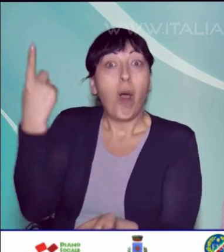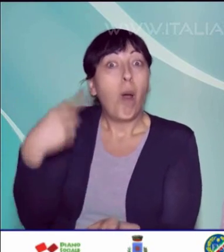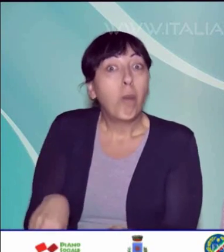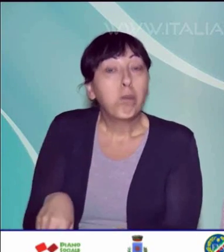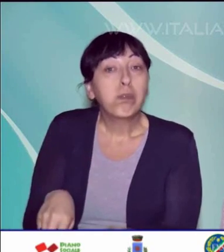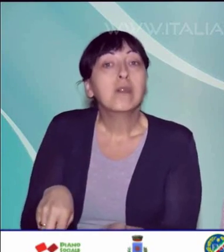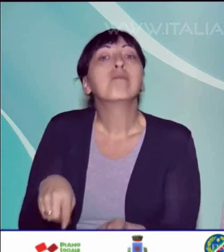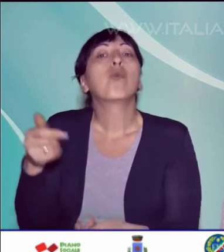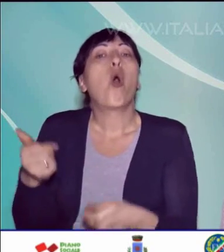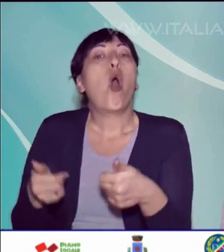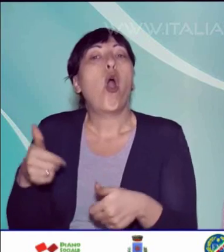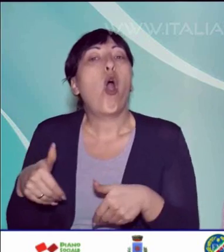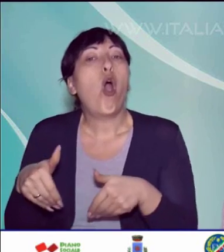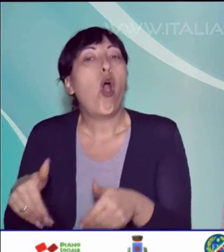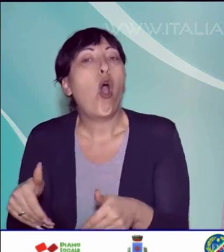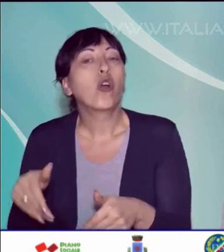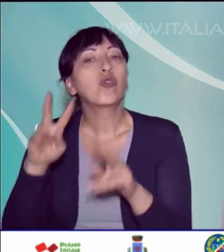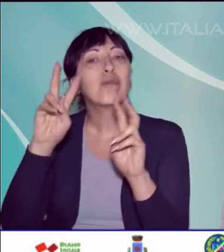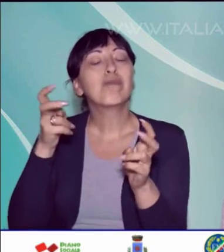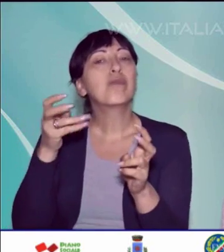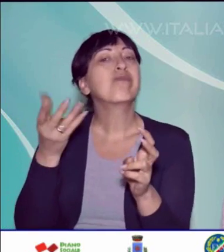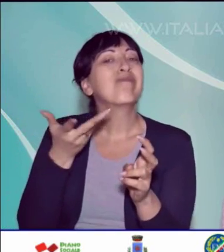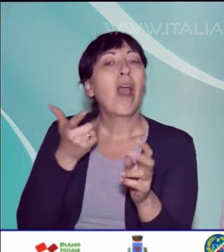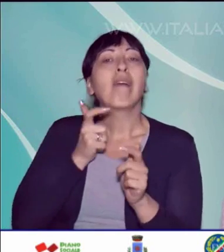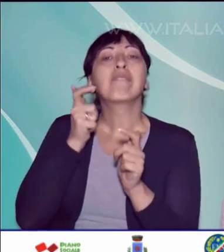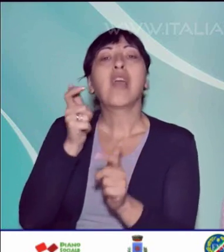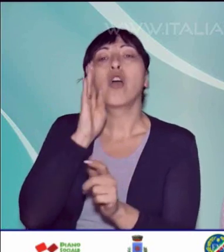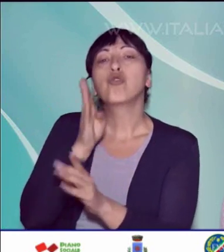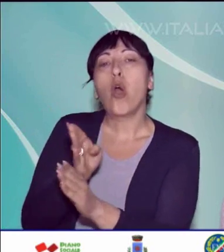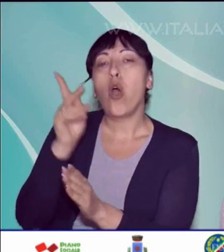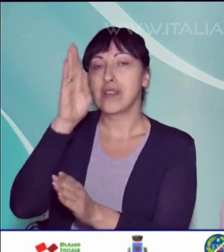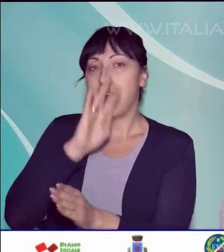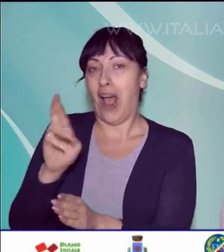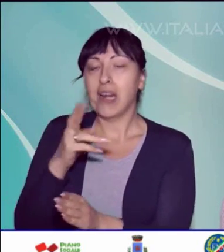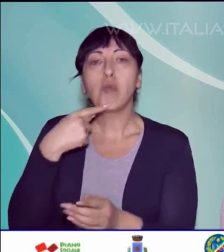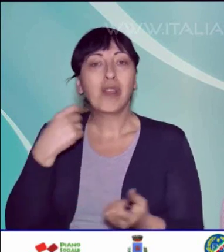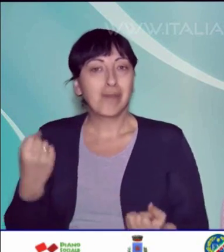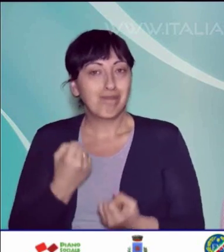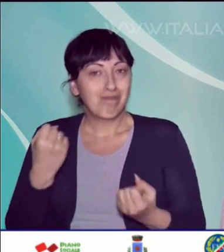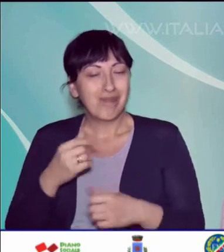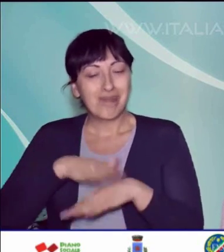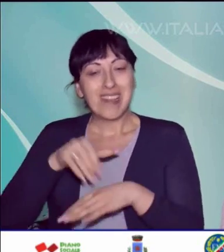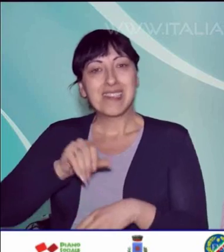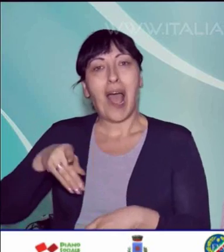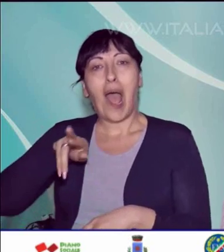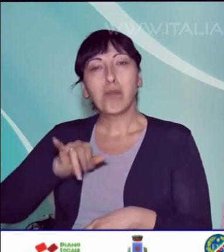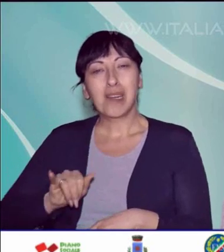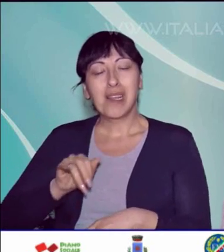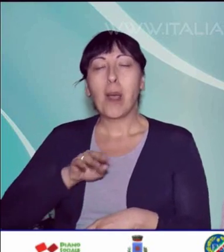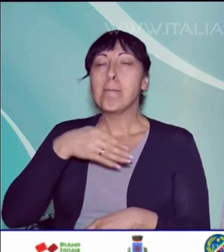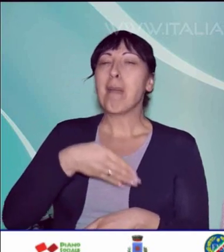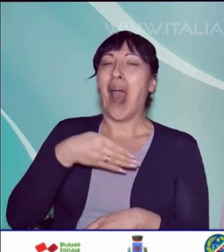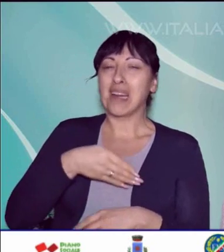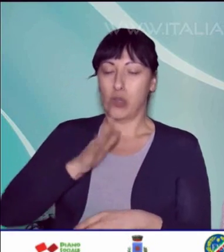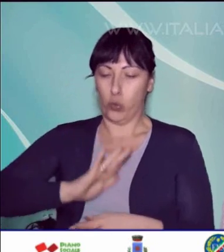partecipato al concorso In Viaggio verso Sanremo, promosso da Cicas Turismo Sapri di Matteo Martino,